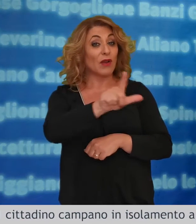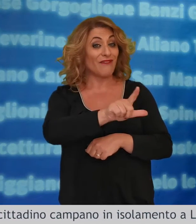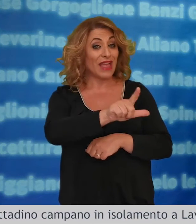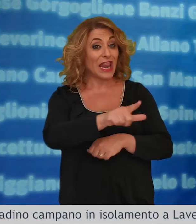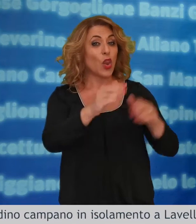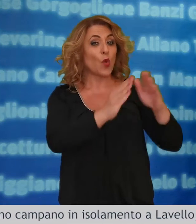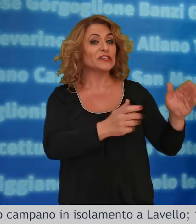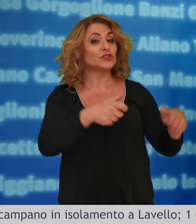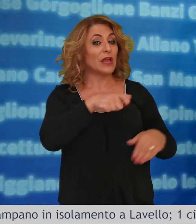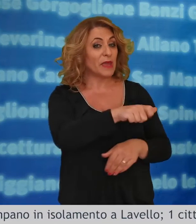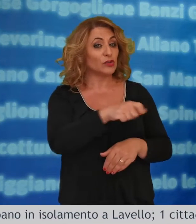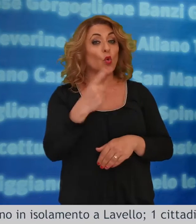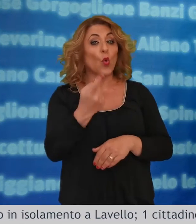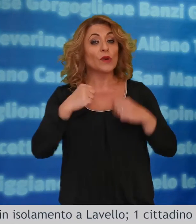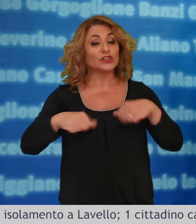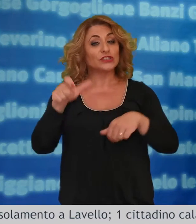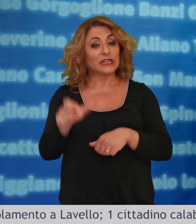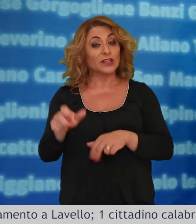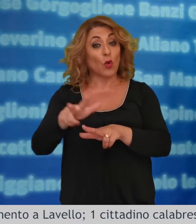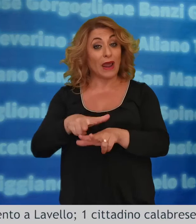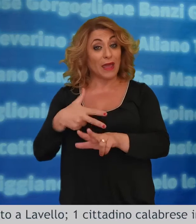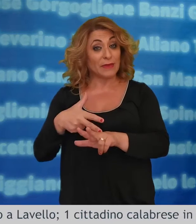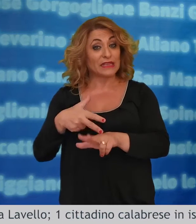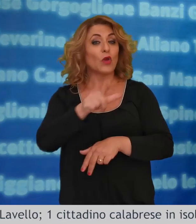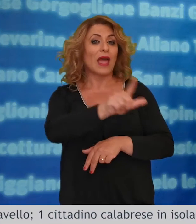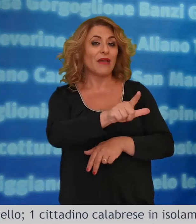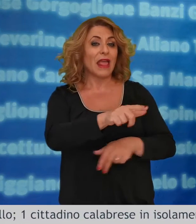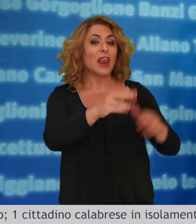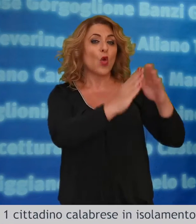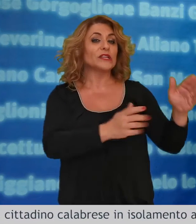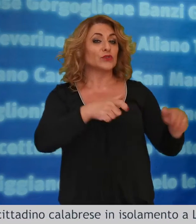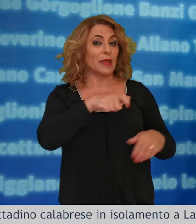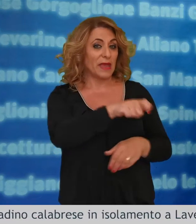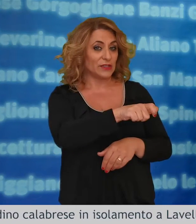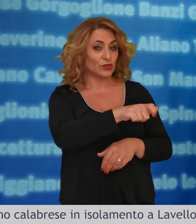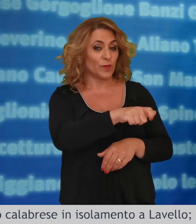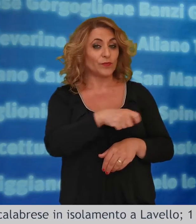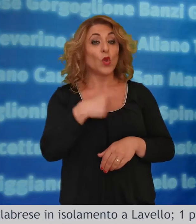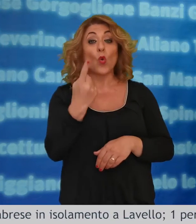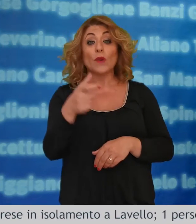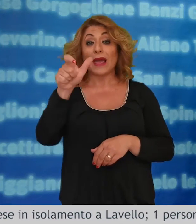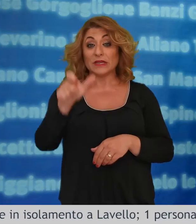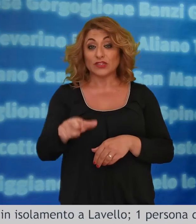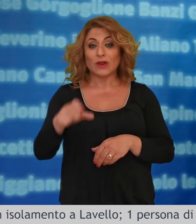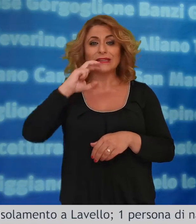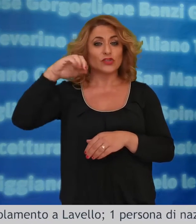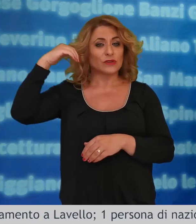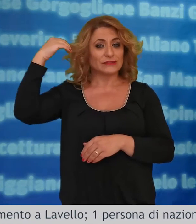un cittadino calabrese in isolamento a lavello una persona di nazionalità estera